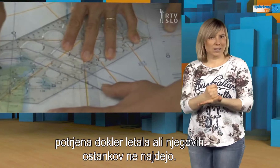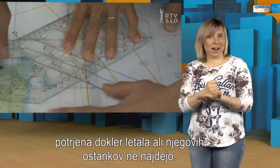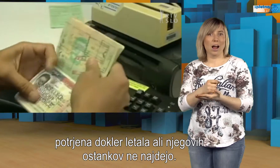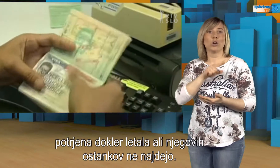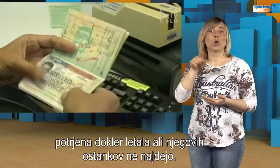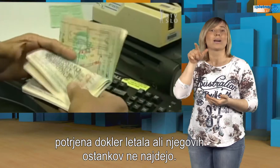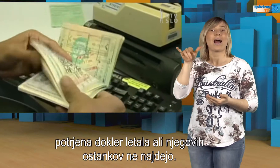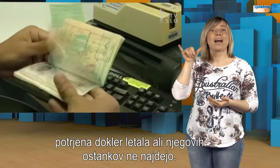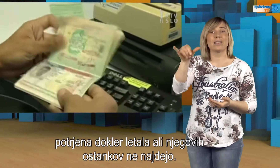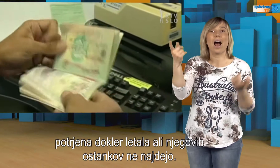ostankov ne najdejo.